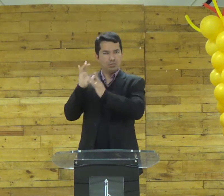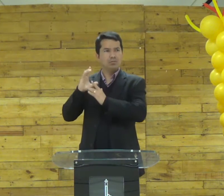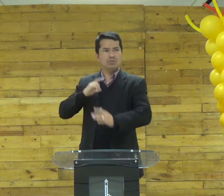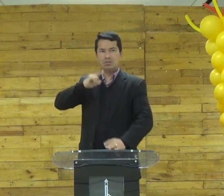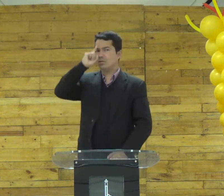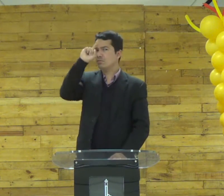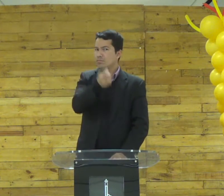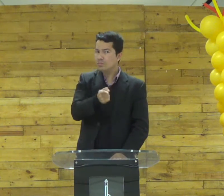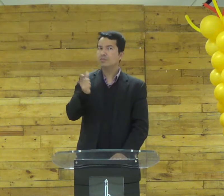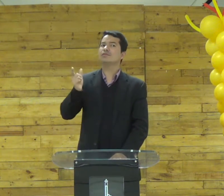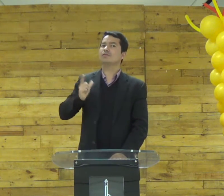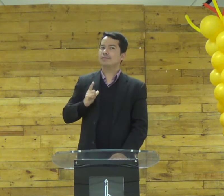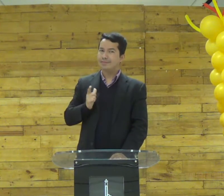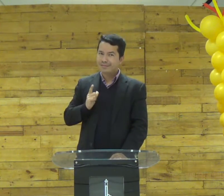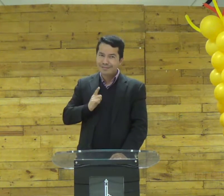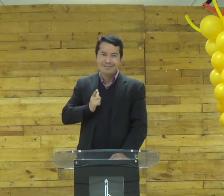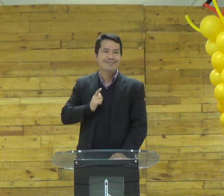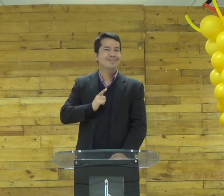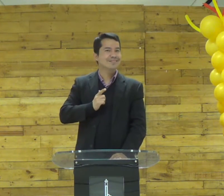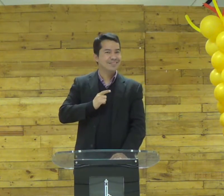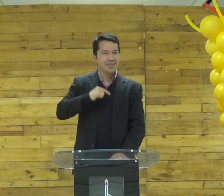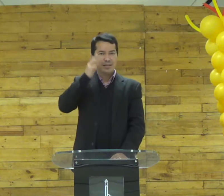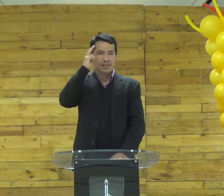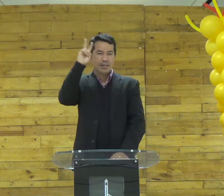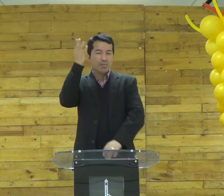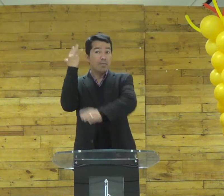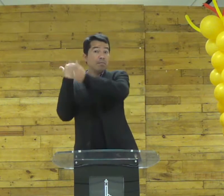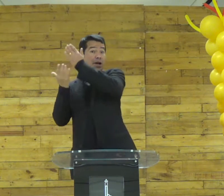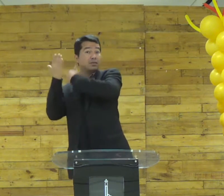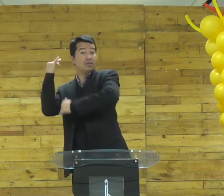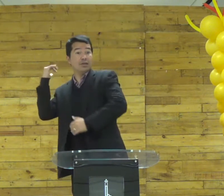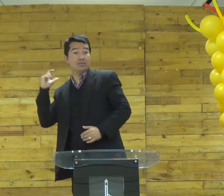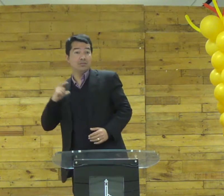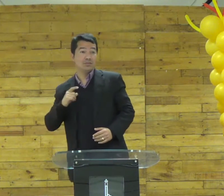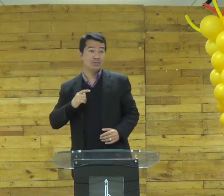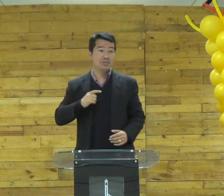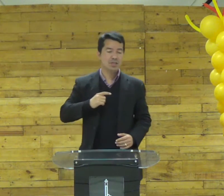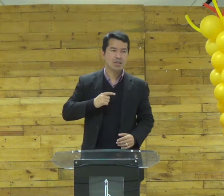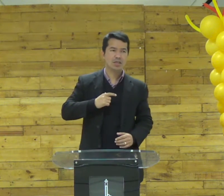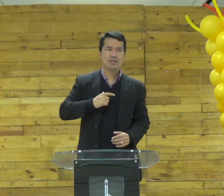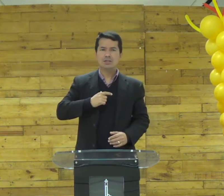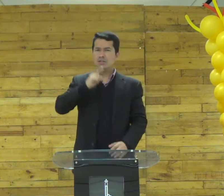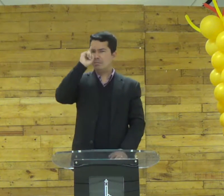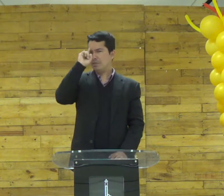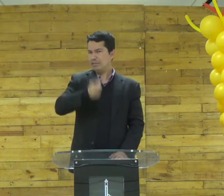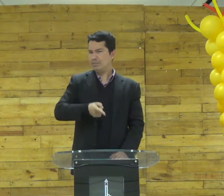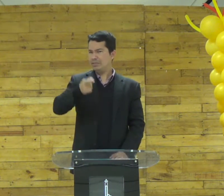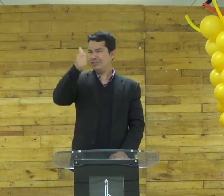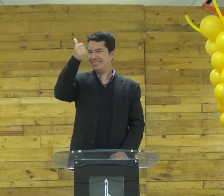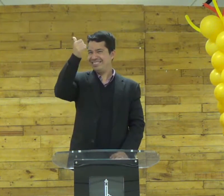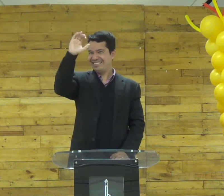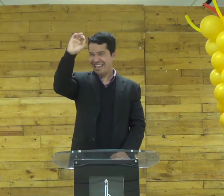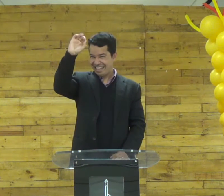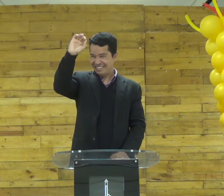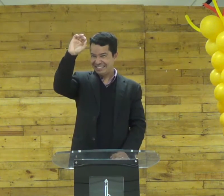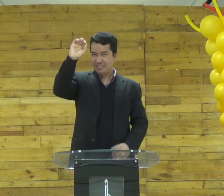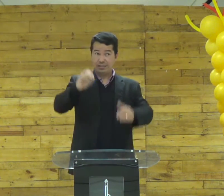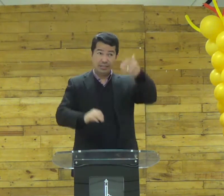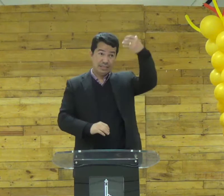Jesus ele trazia com ele alguns mandamentos no passado eram dez mandamentos